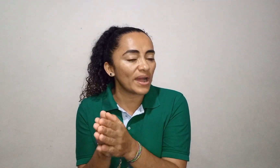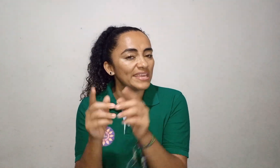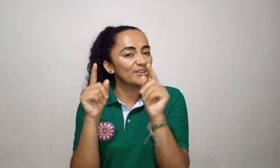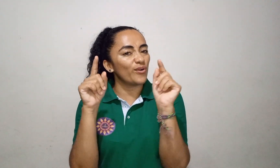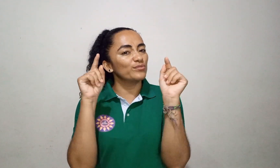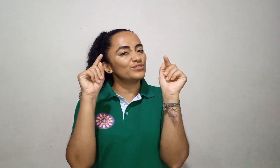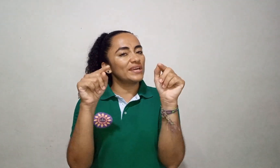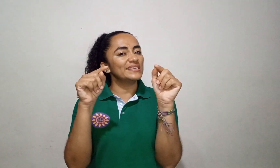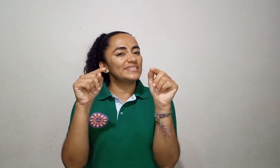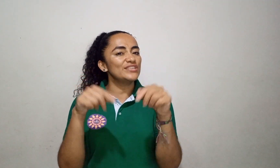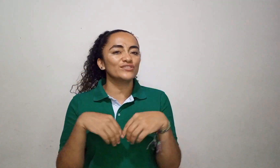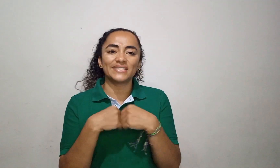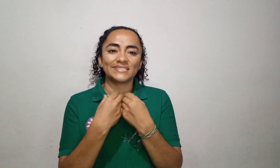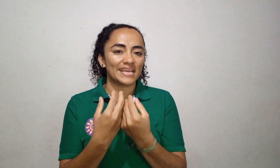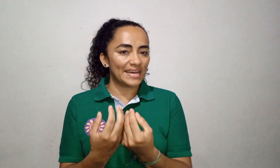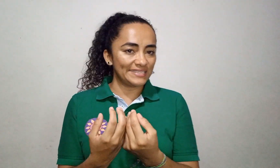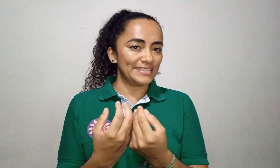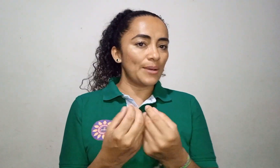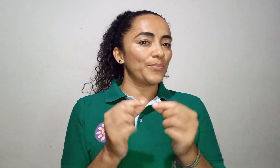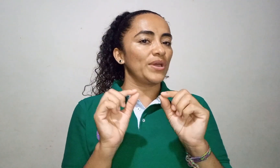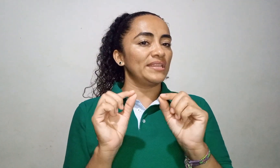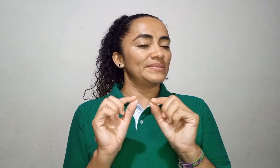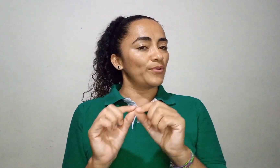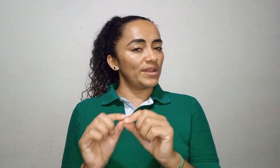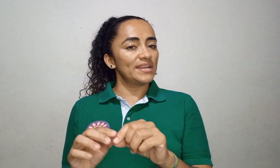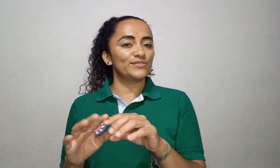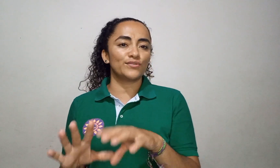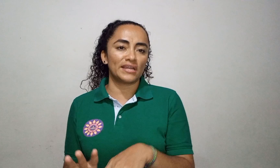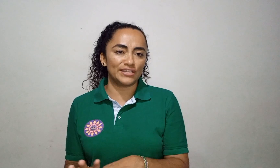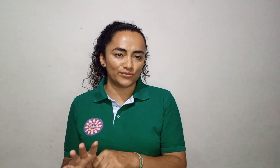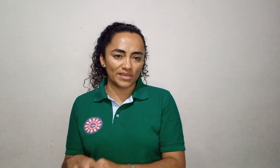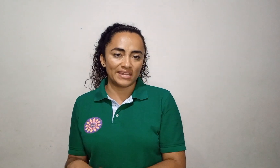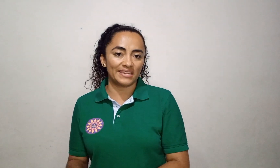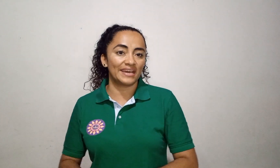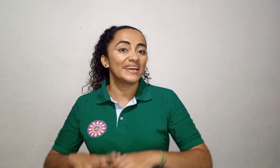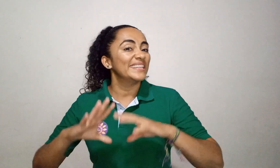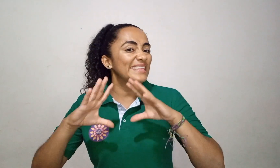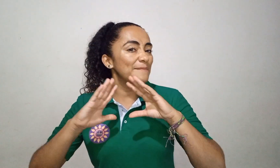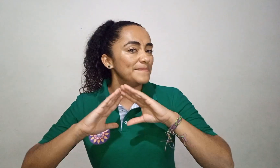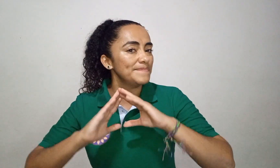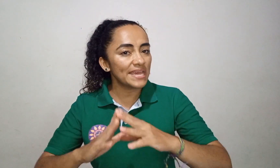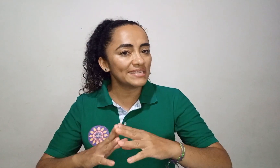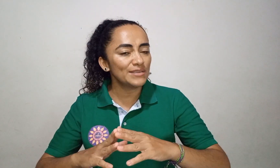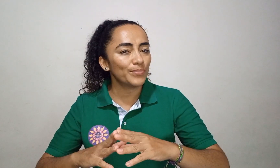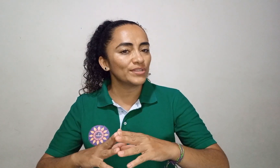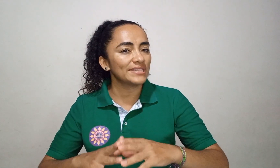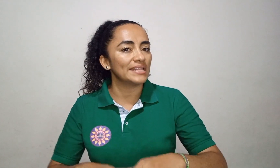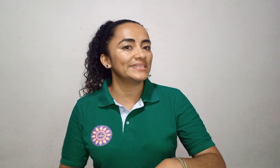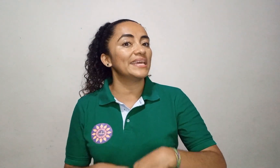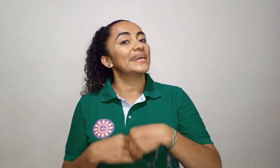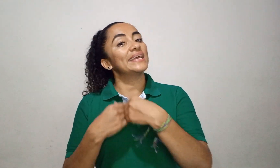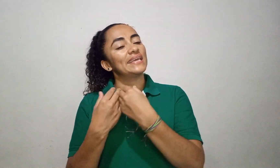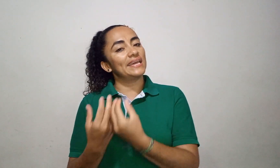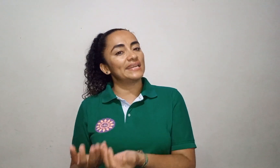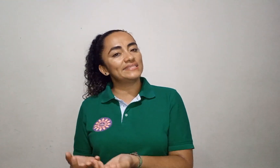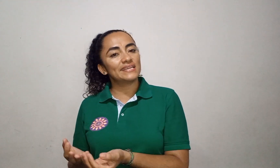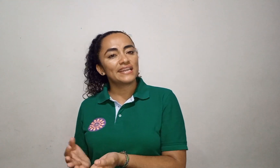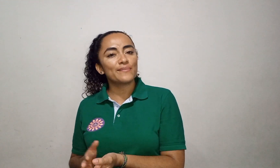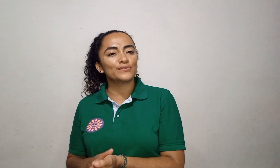y cómo ustedes niños desde casita pueden poner su granito de arena. También es importante que reciclemos.